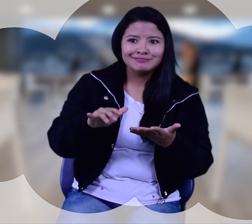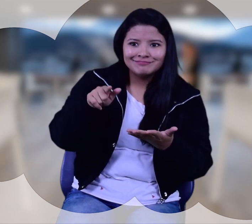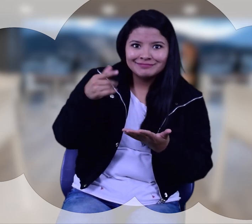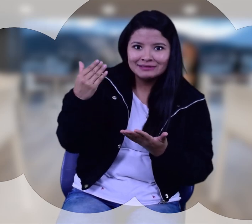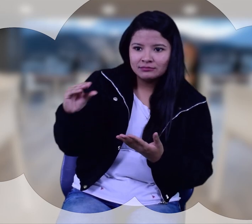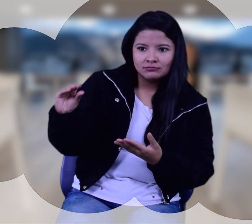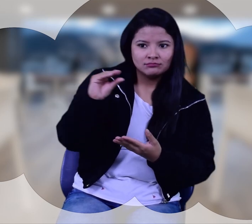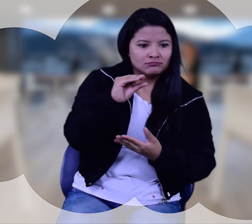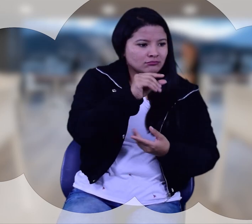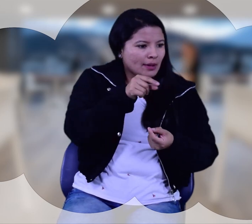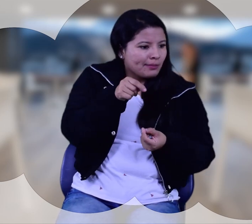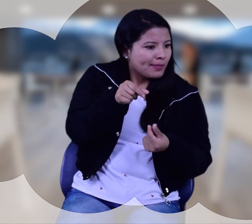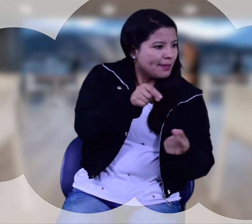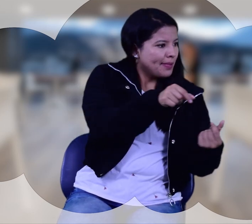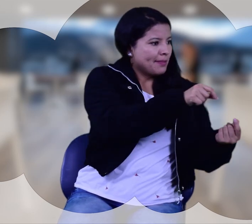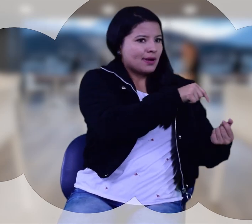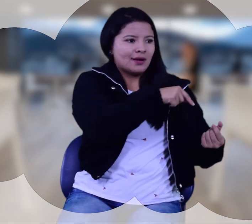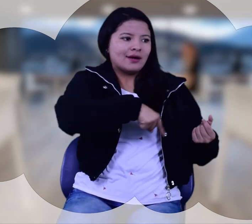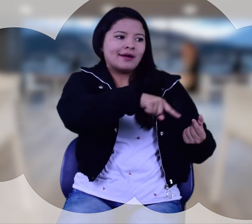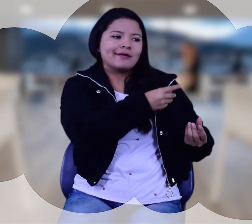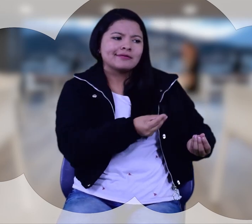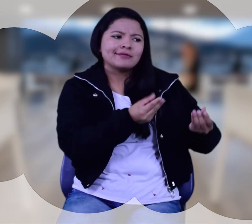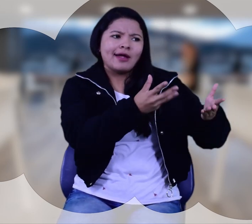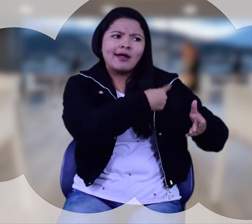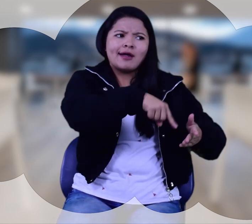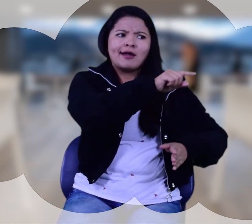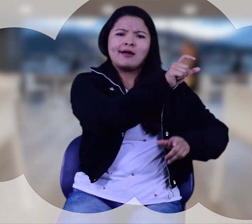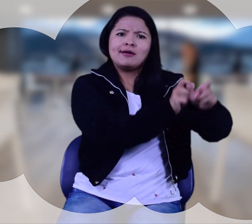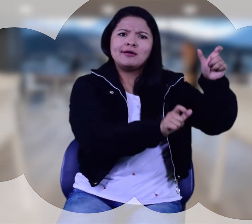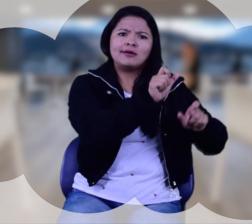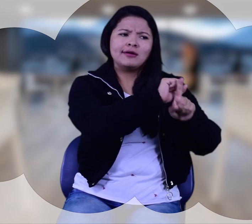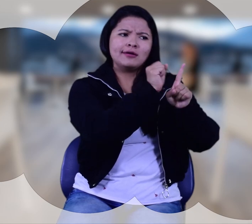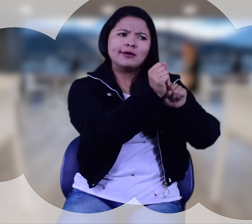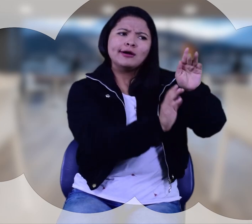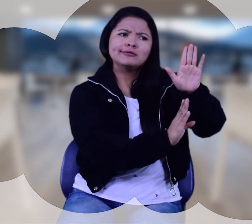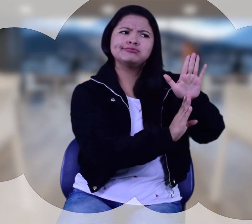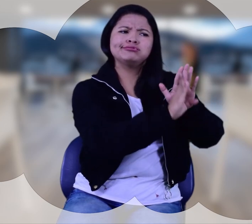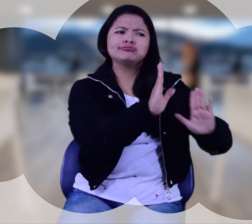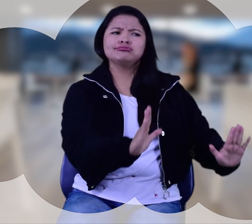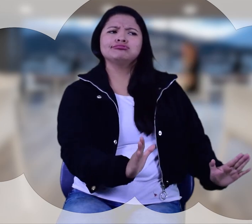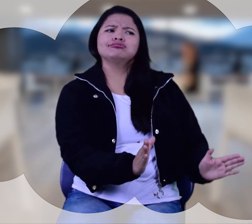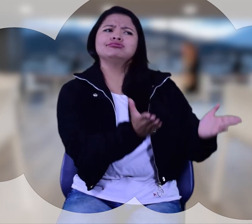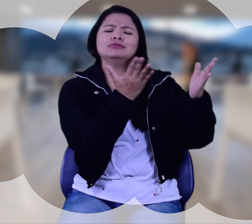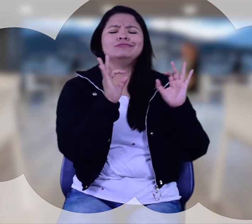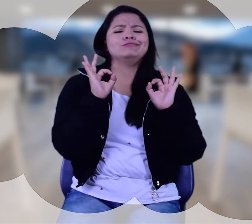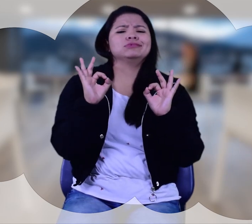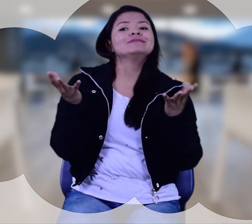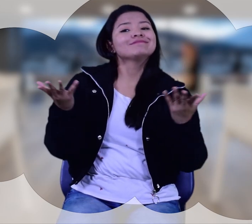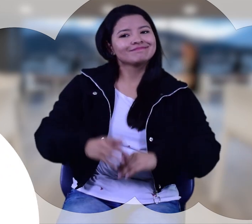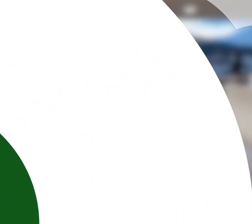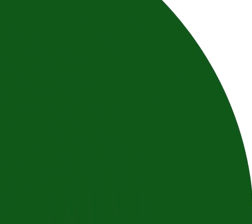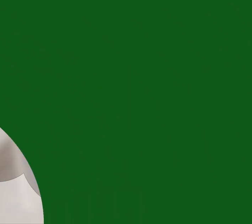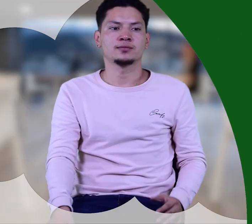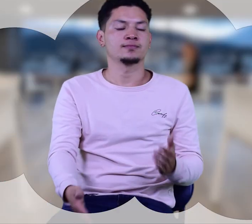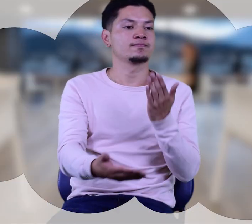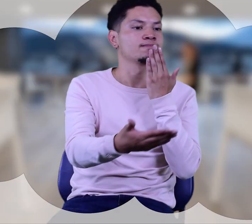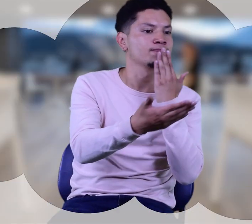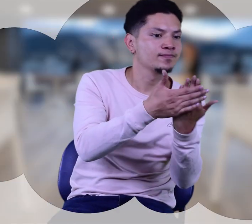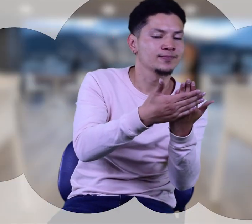hacer esos pagos y que las mujeres tengan un crecimiento y desarrollo social. Es muy útil. Gracias por su información.